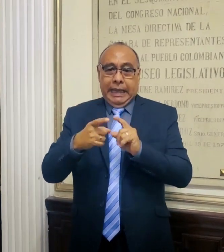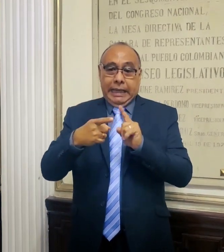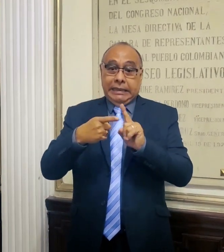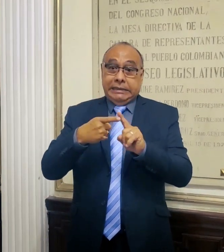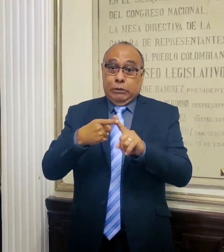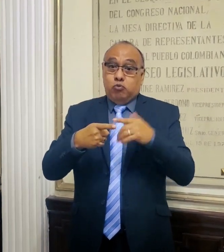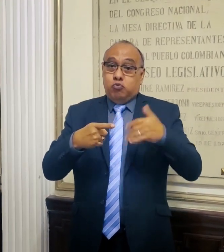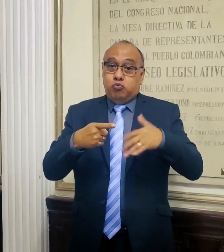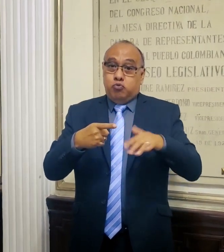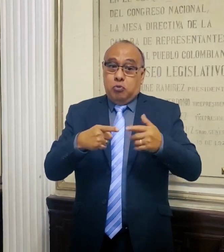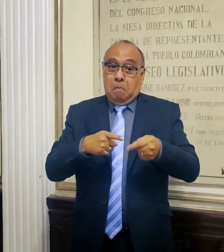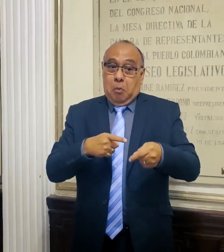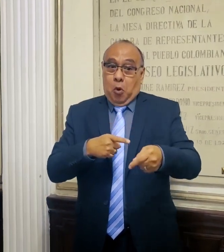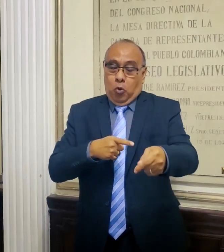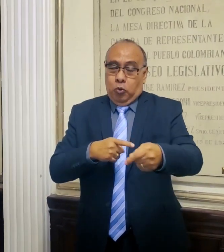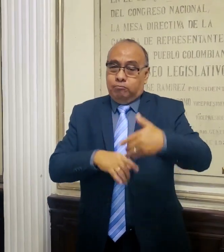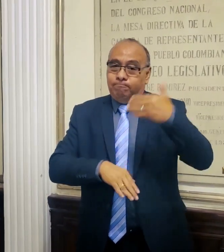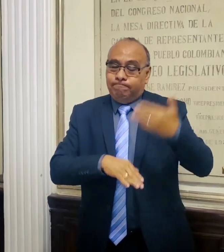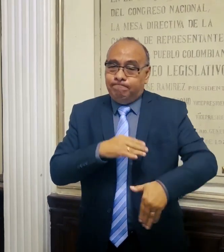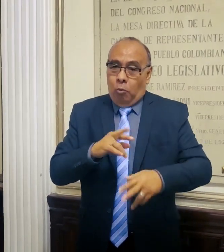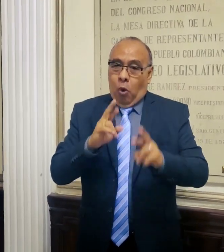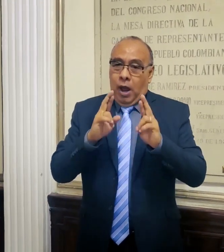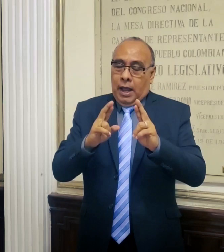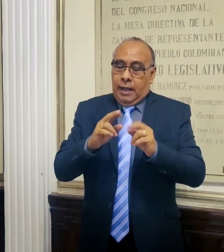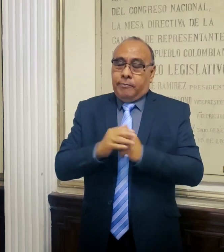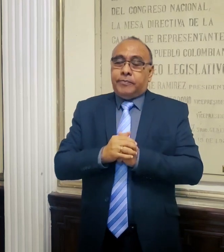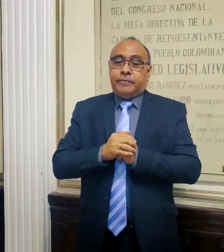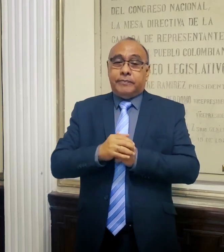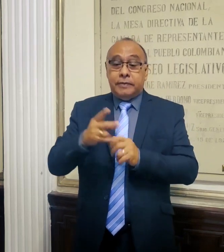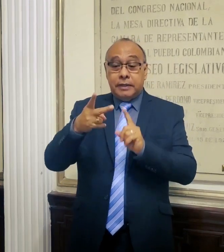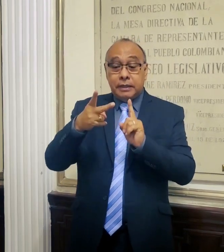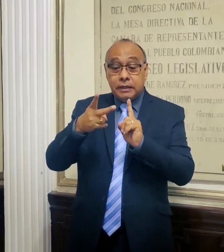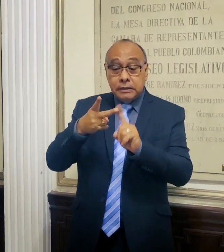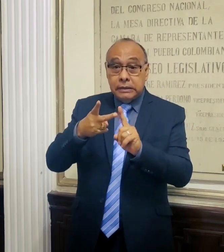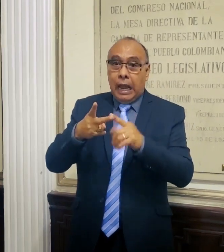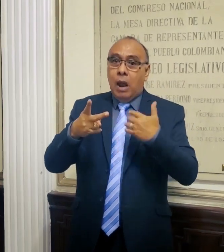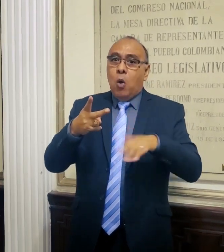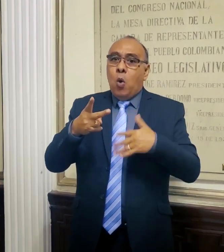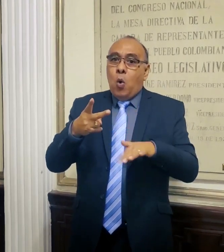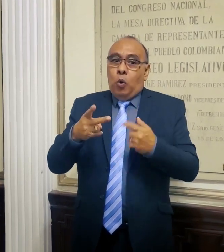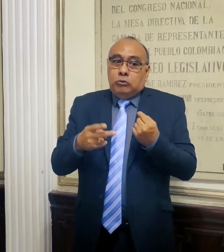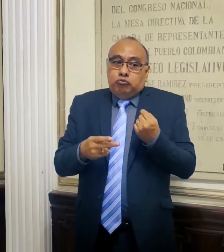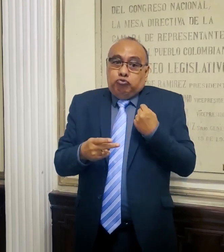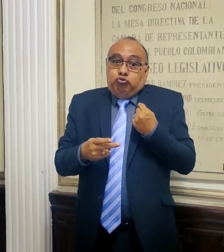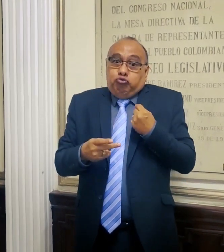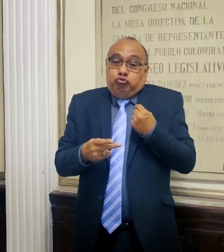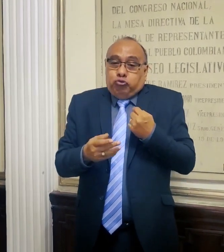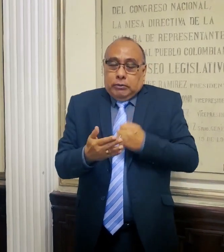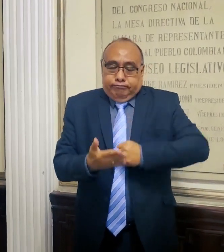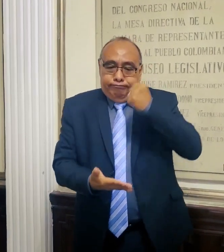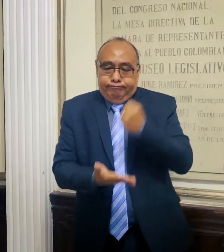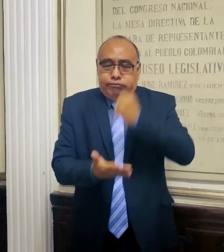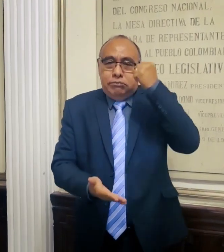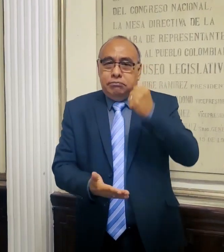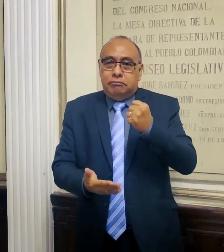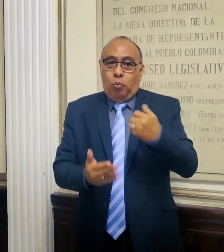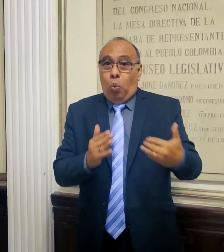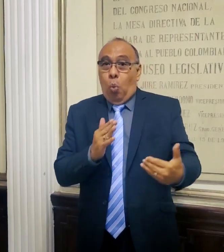de comunicación. Esperamos que esta modificación se logre. Por otro lado, se radicó otro proyecto de